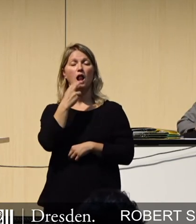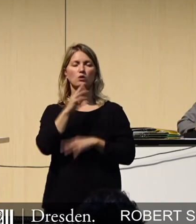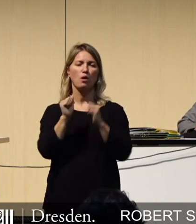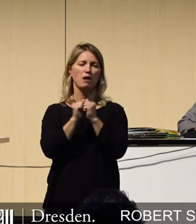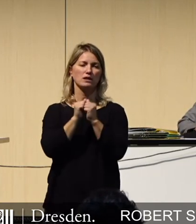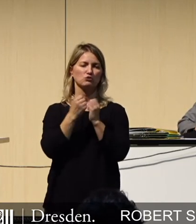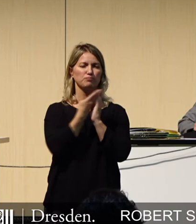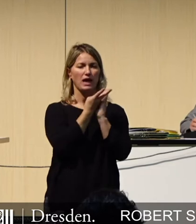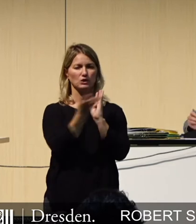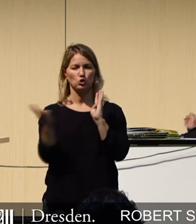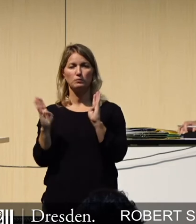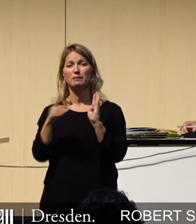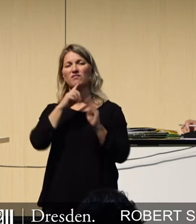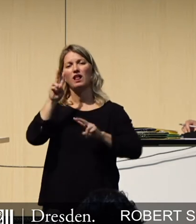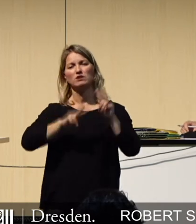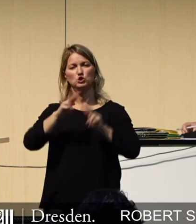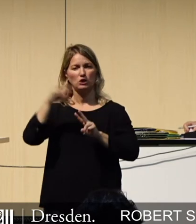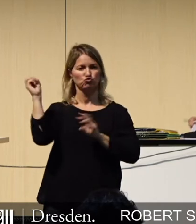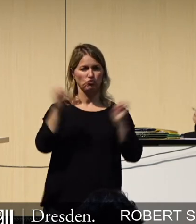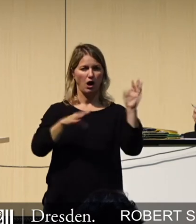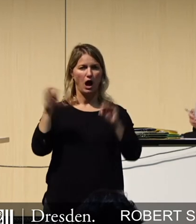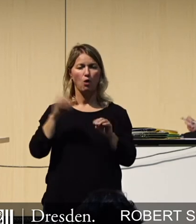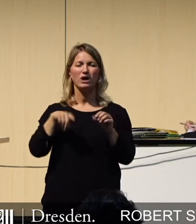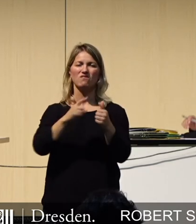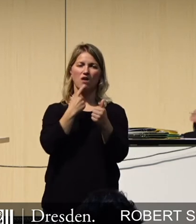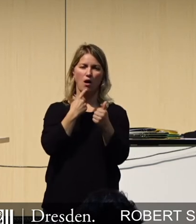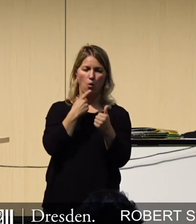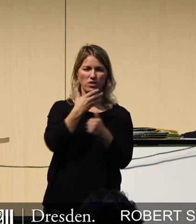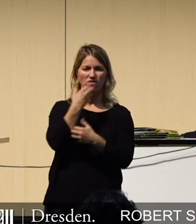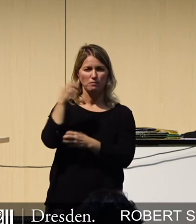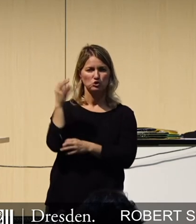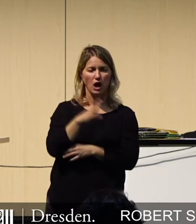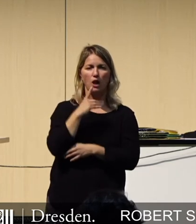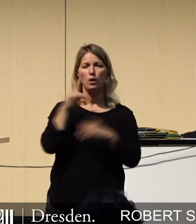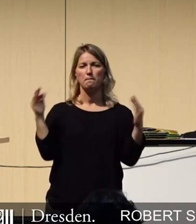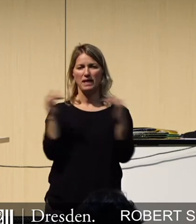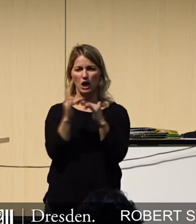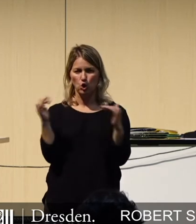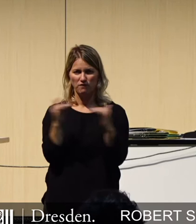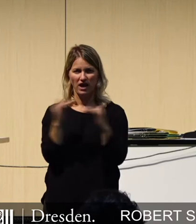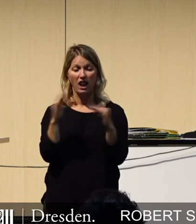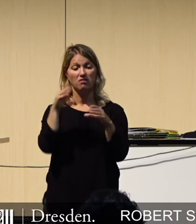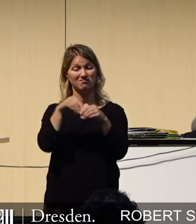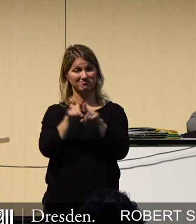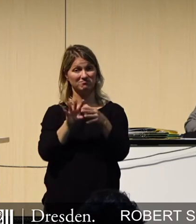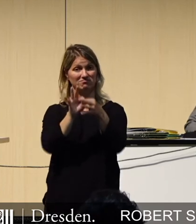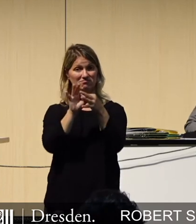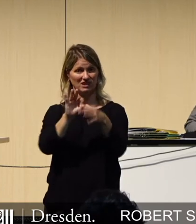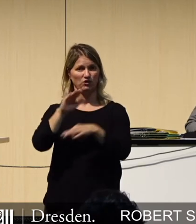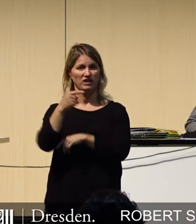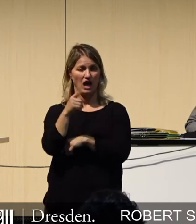aus vielen verschiedenen Arten von Strahlung. Infrarot-Wärmestrahlung, Mikrowellen, zu denen auch 5G gehört,